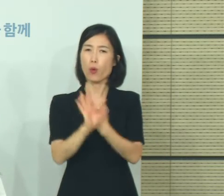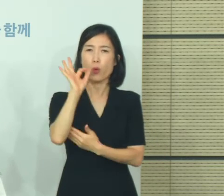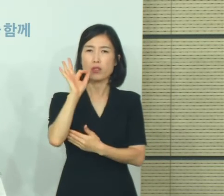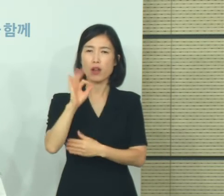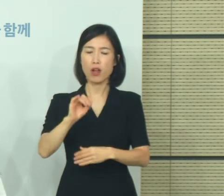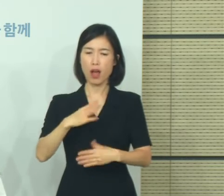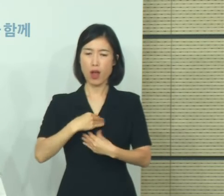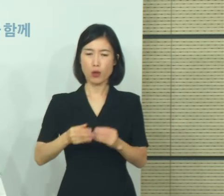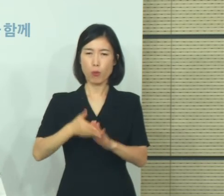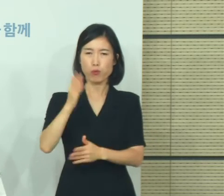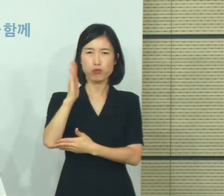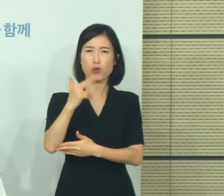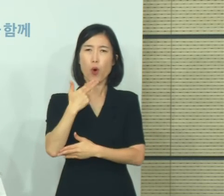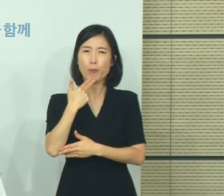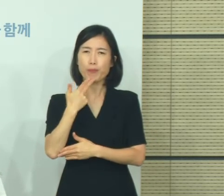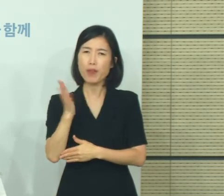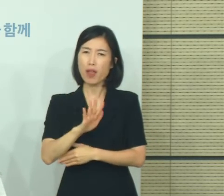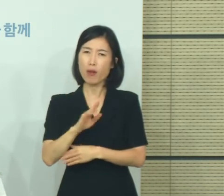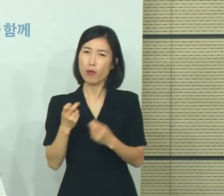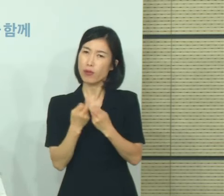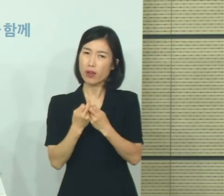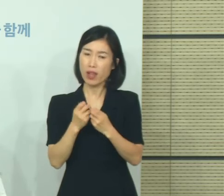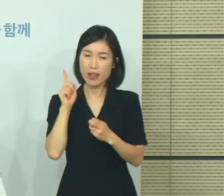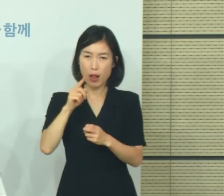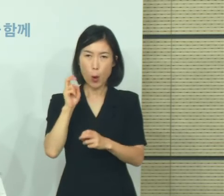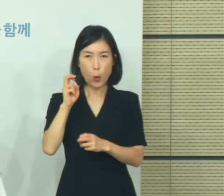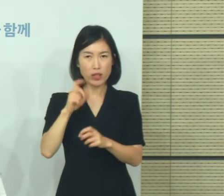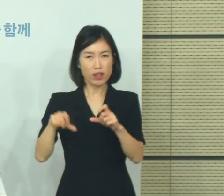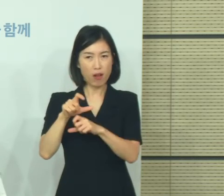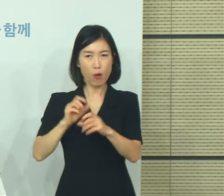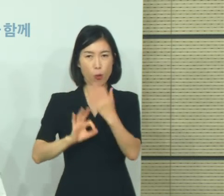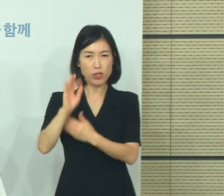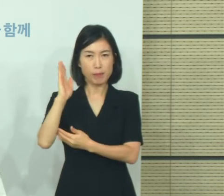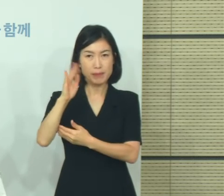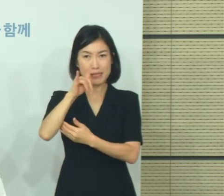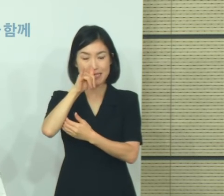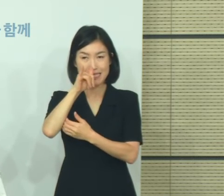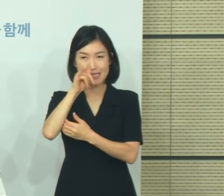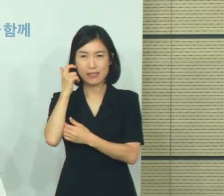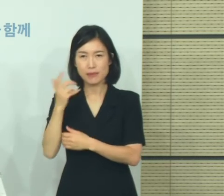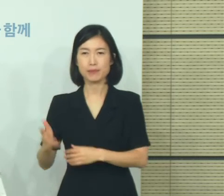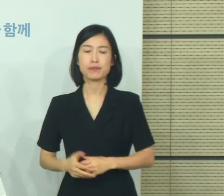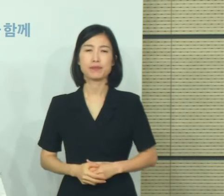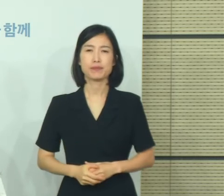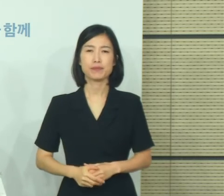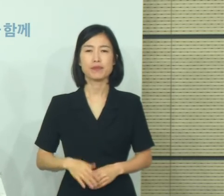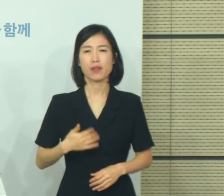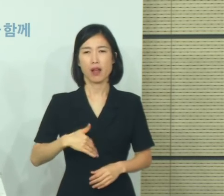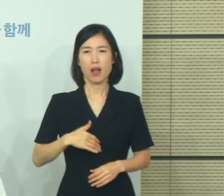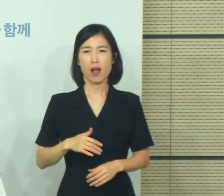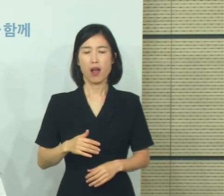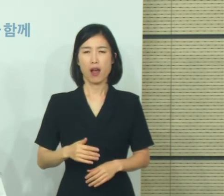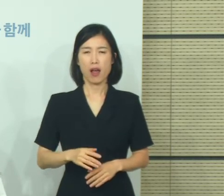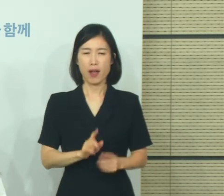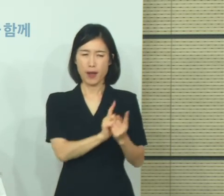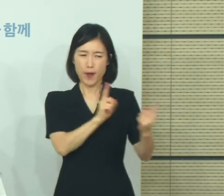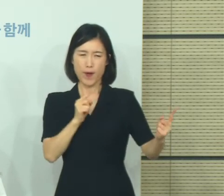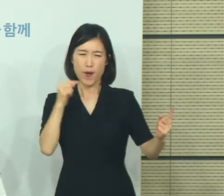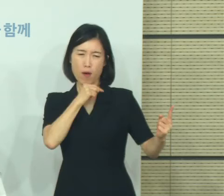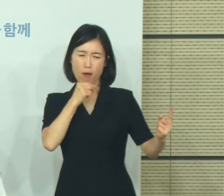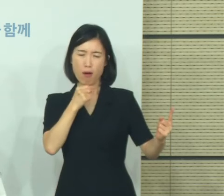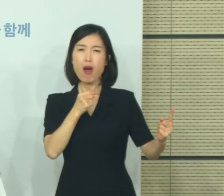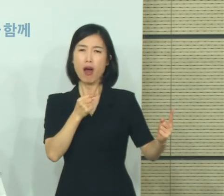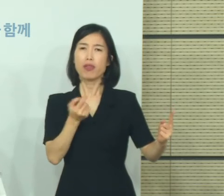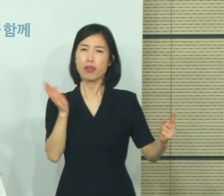크게 두 가지 질의인 것 같습니다. 사회적 그리두기에도 불구하고 최근 며칠 새 확진자가 조금씩 늘고 있는데 그